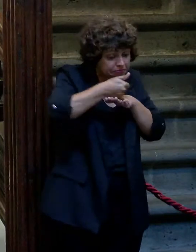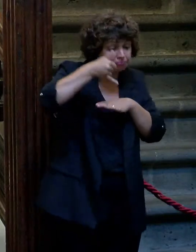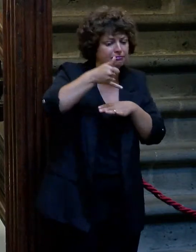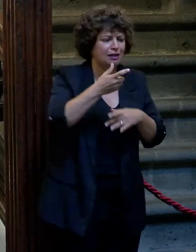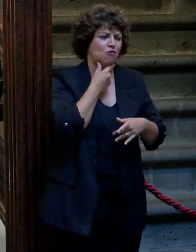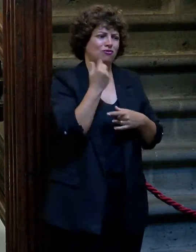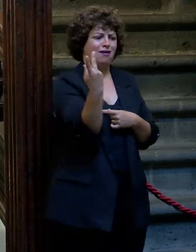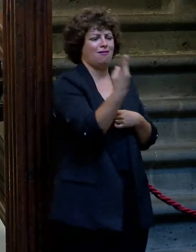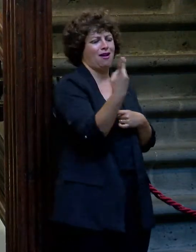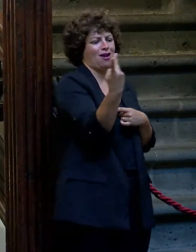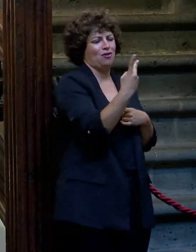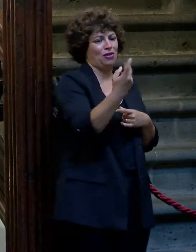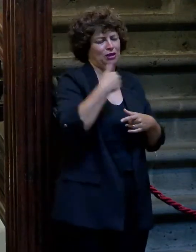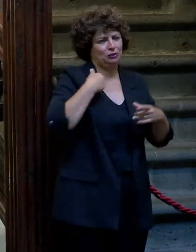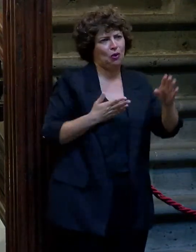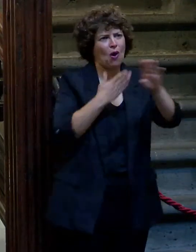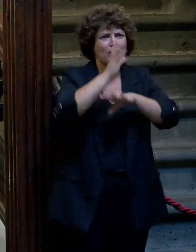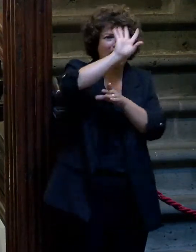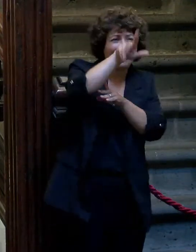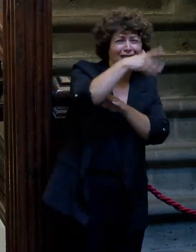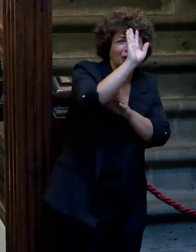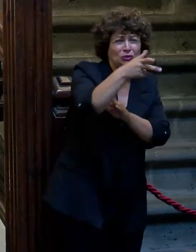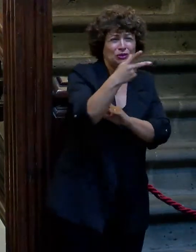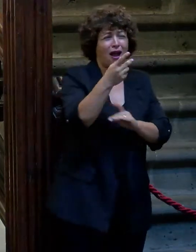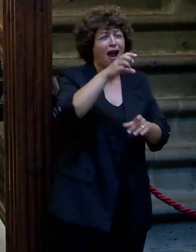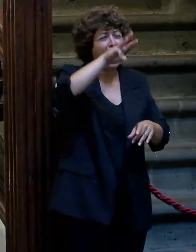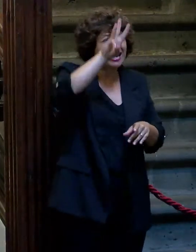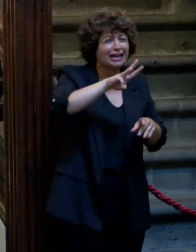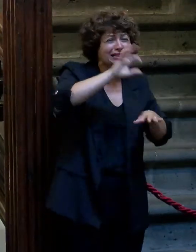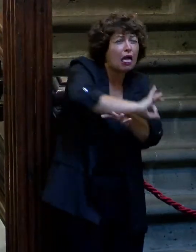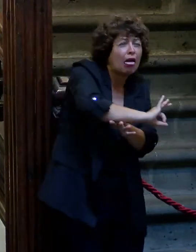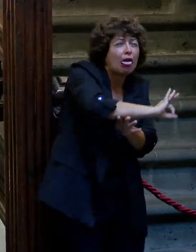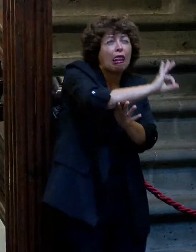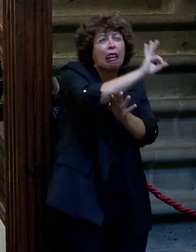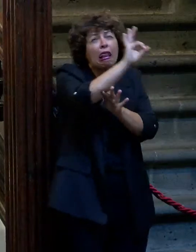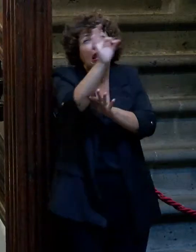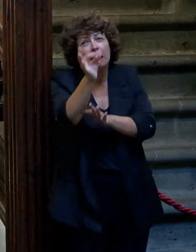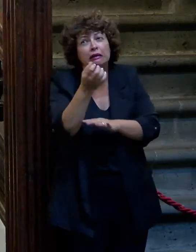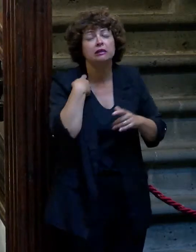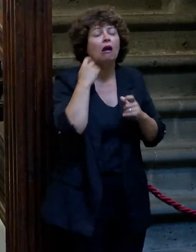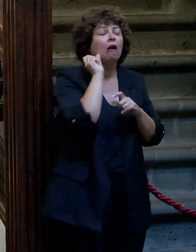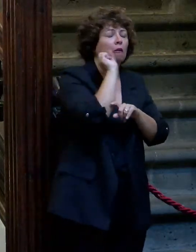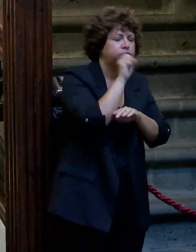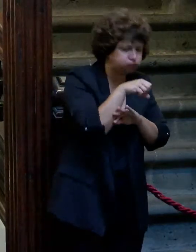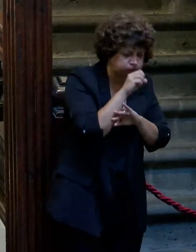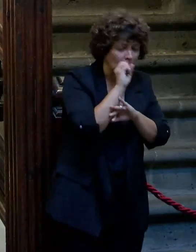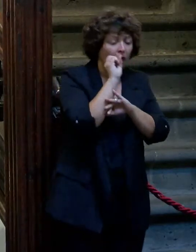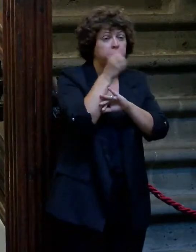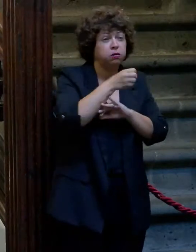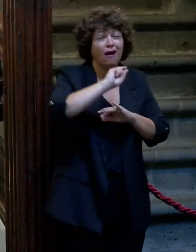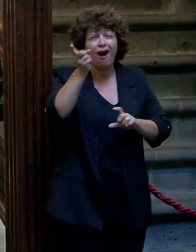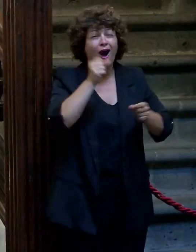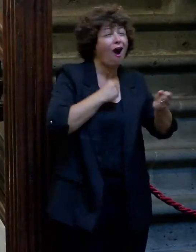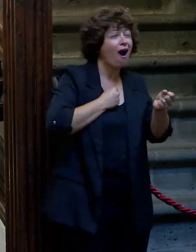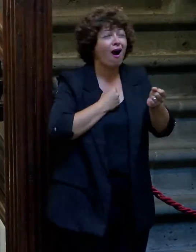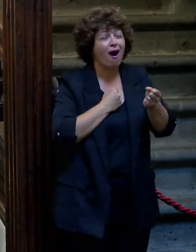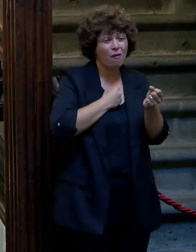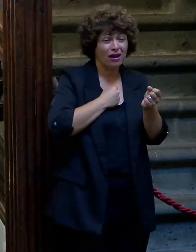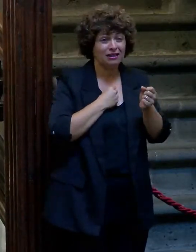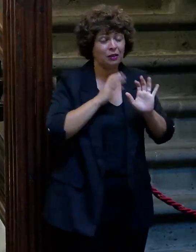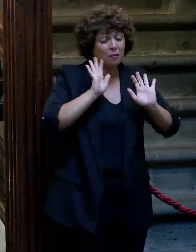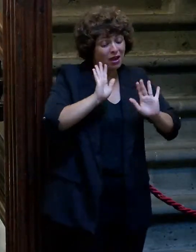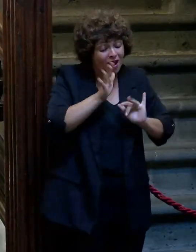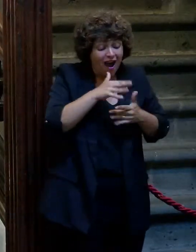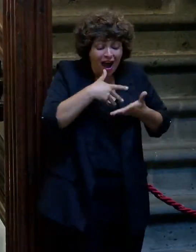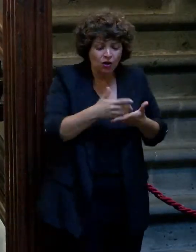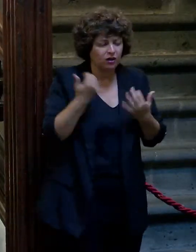doors y entonces yo iba a las discotecas y escuchaba a las 3 de la mañana y el otro bailando y yo con el cabezazo, dando cabezazo hasta las tantas de la mañana, pero